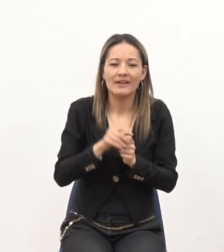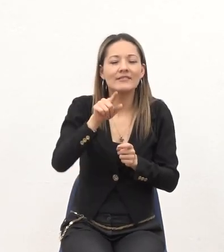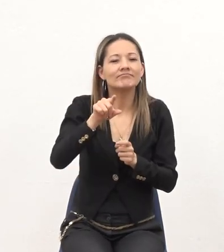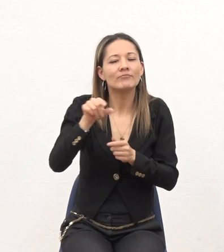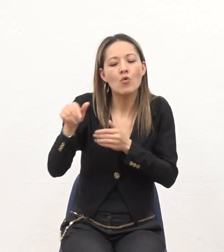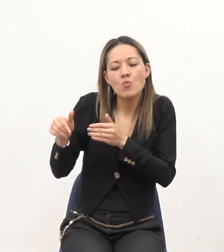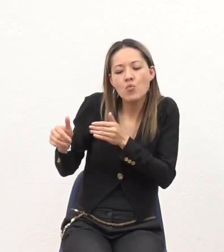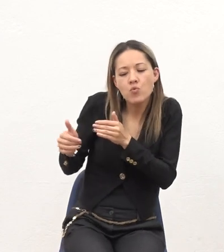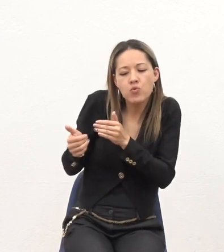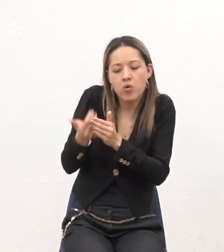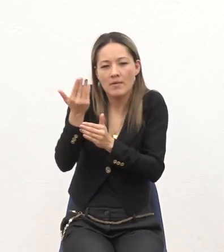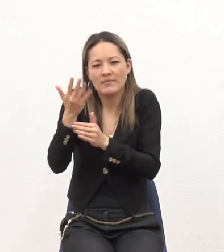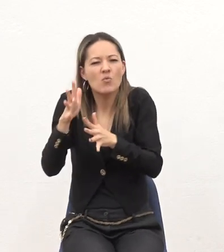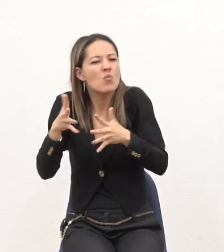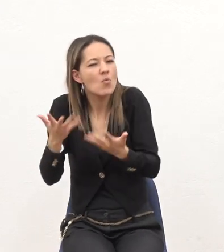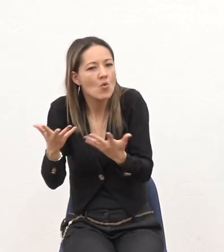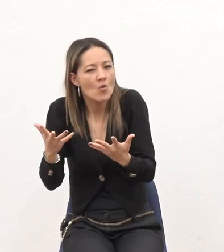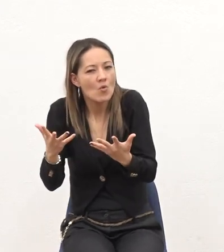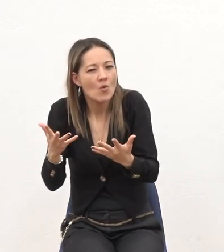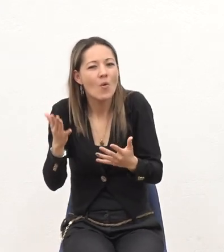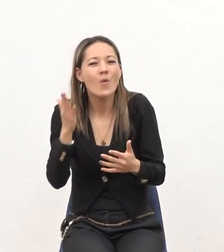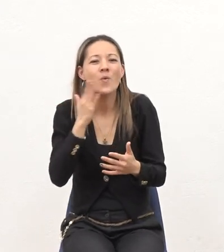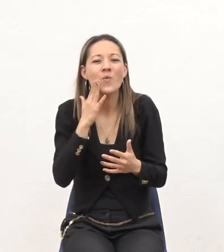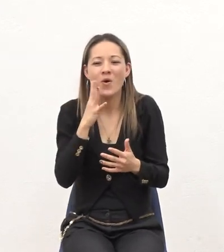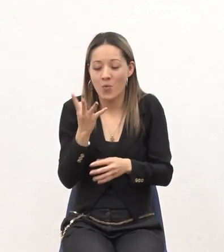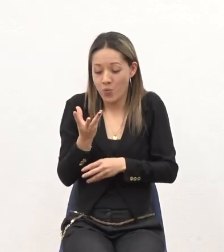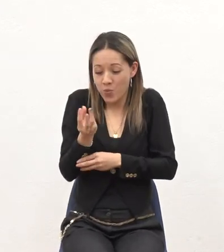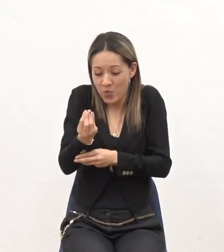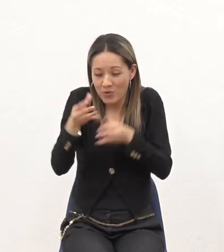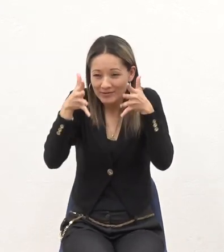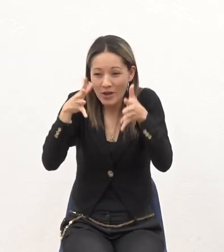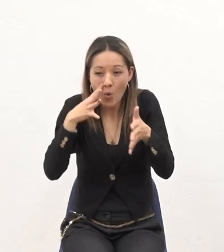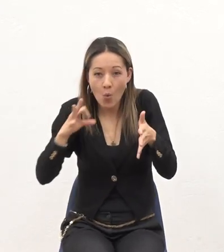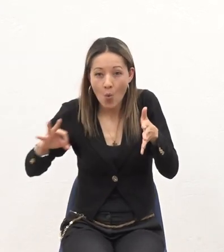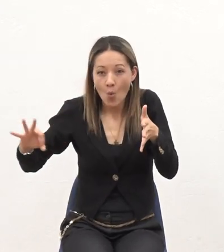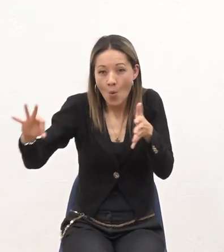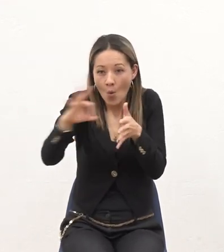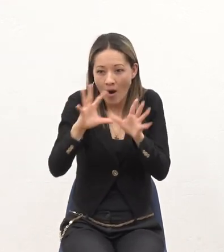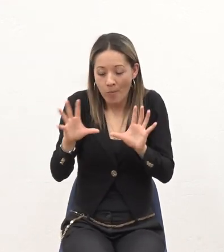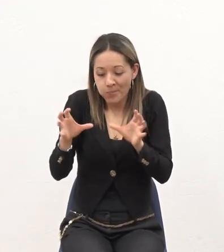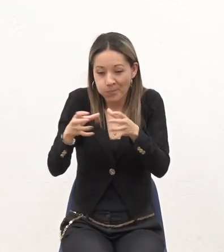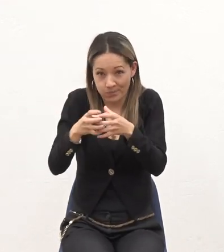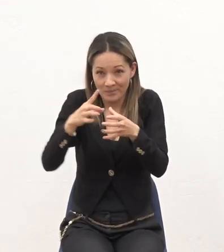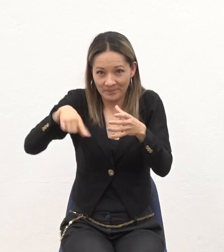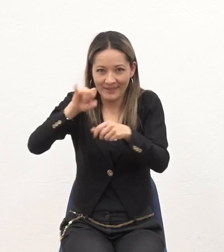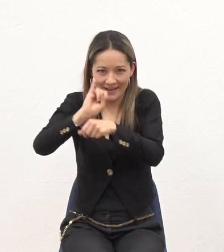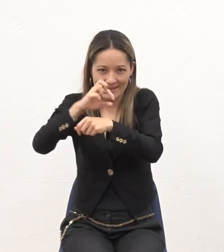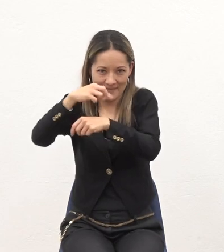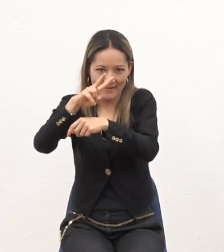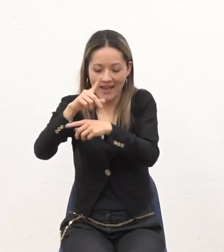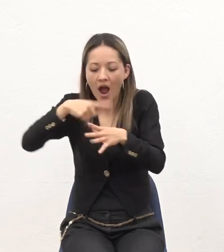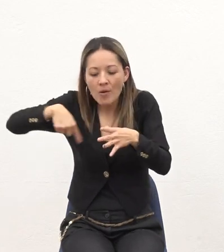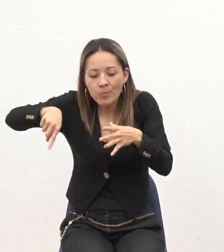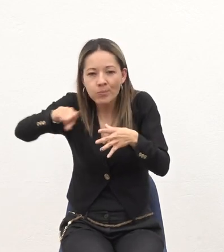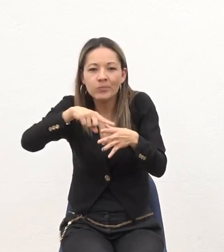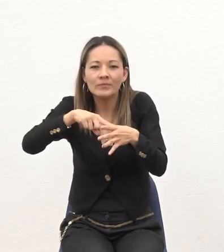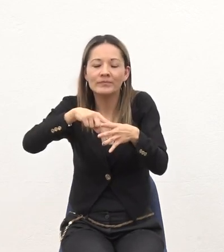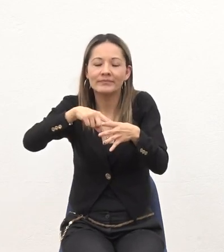precisamente a través en el grupo de hombres El grupo de hombres de la iglesia La verdad es